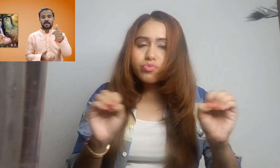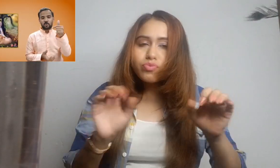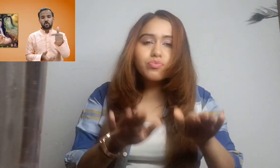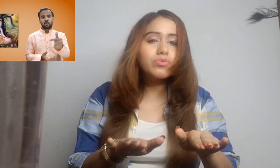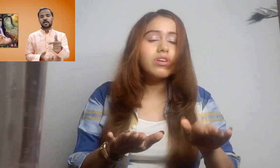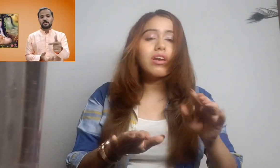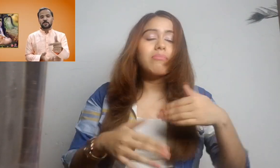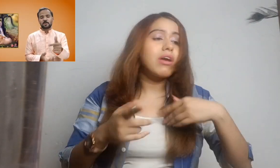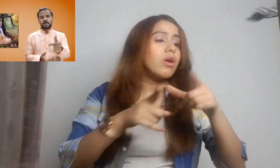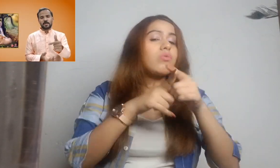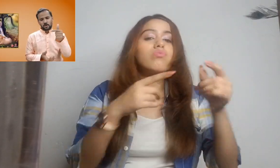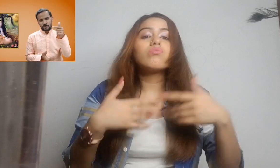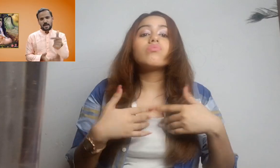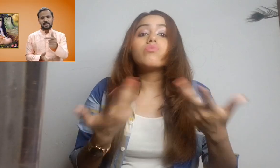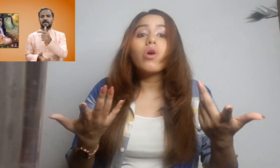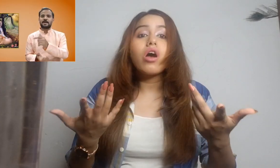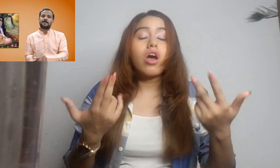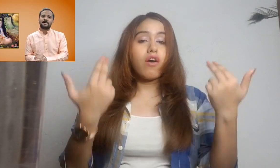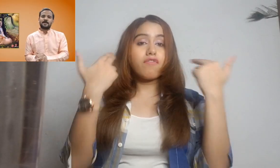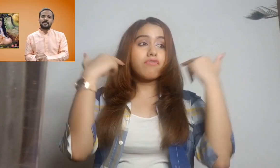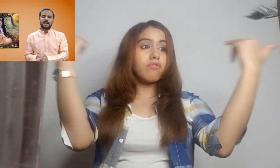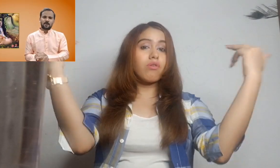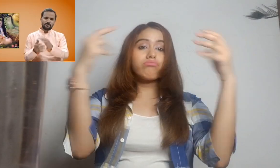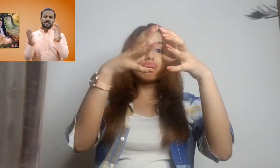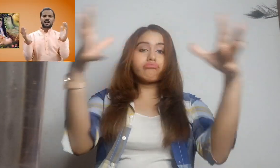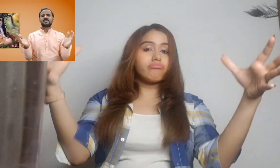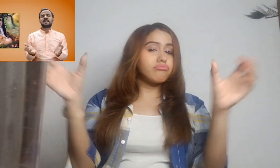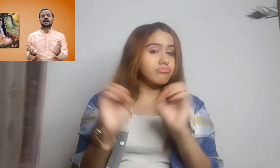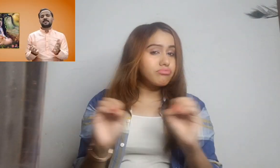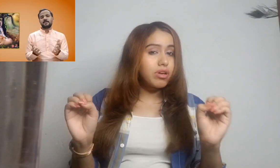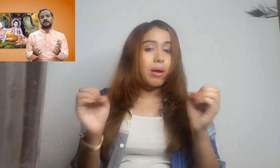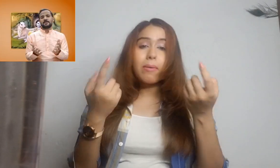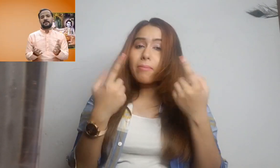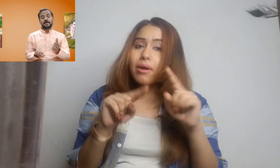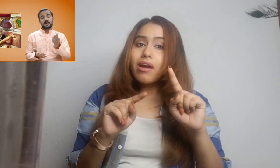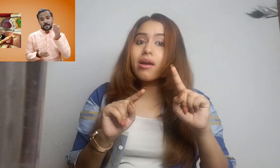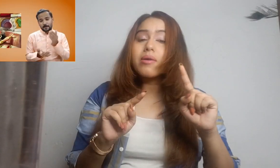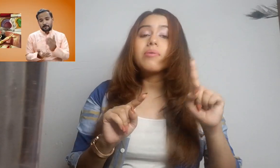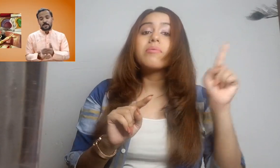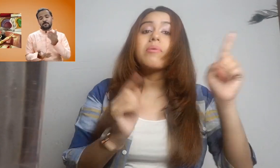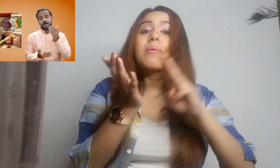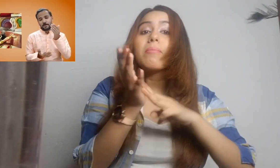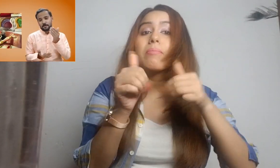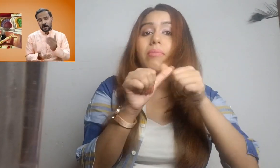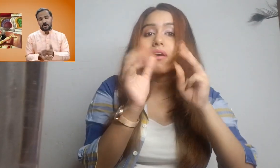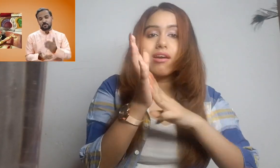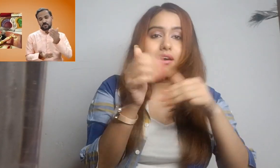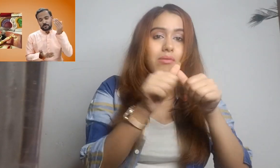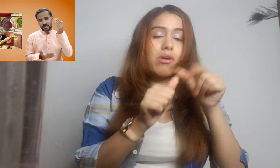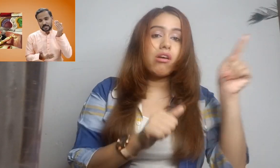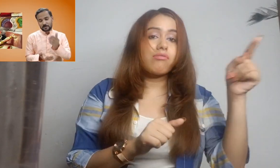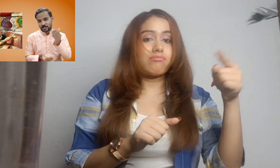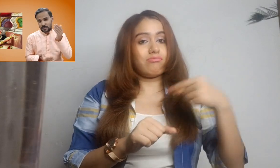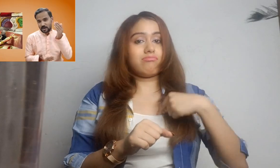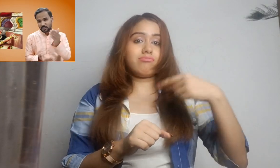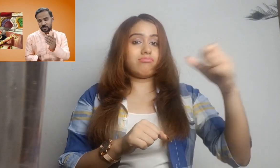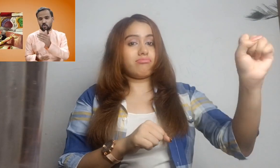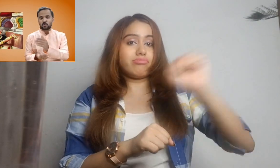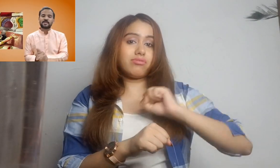ना गुरुकुल था बच्पन में ना कोई महल था ना कोई विशाल सेना थी लेकिन तब भी मेरा मामा मुझे अपना सबसे बड़ा शत्रू